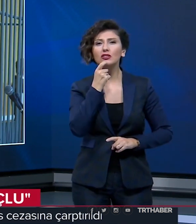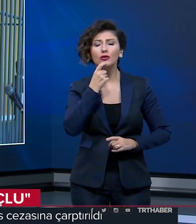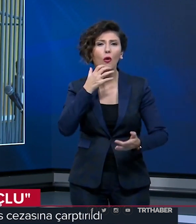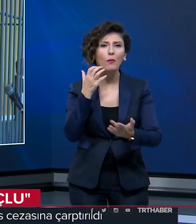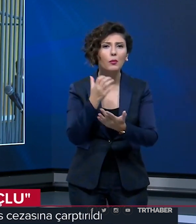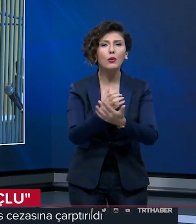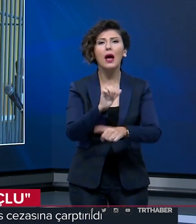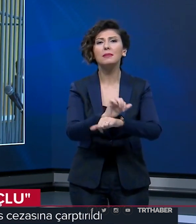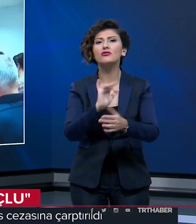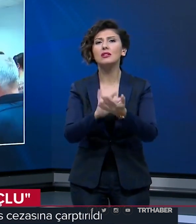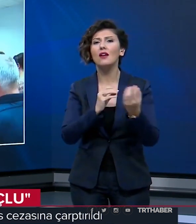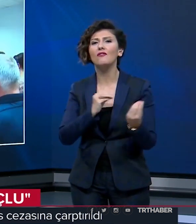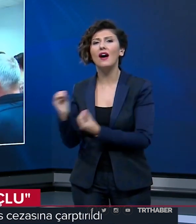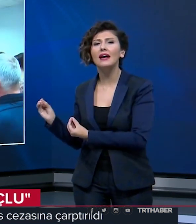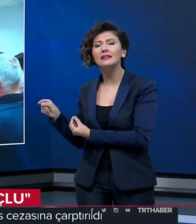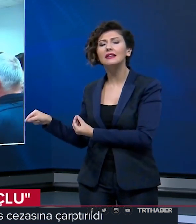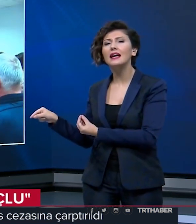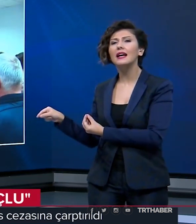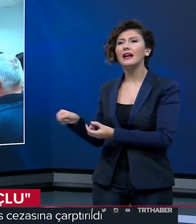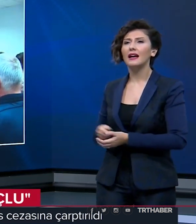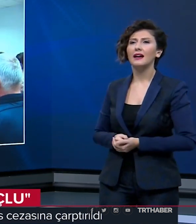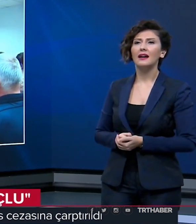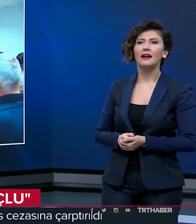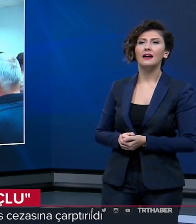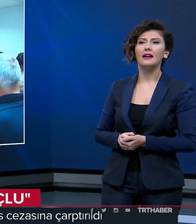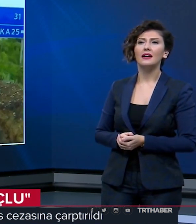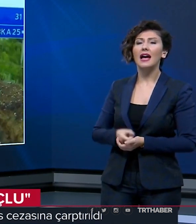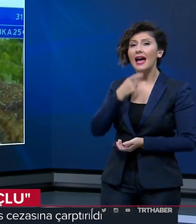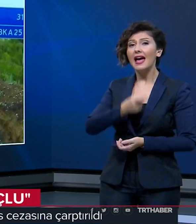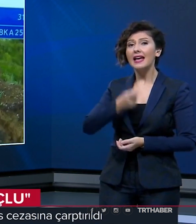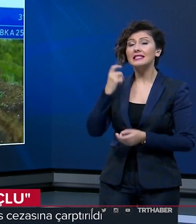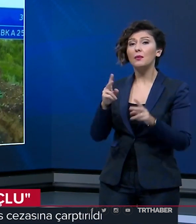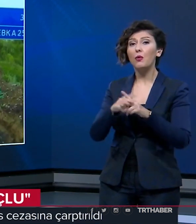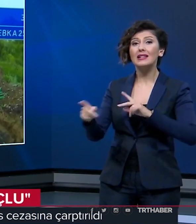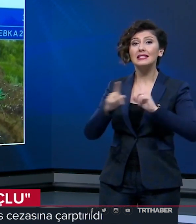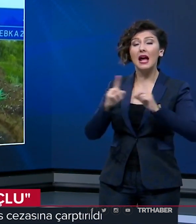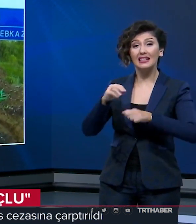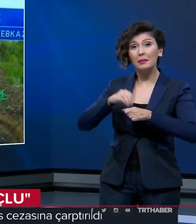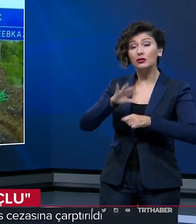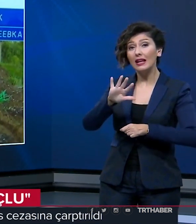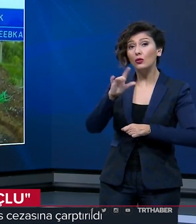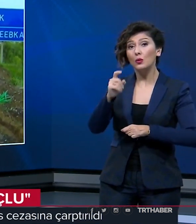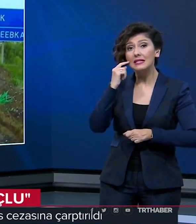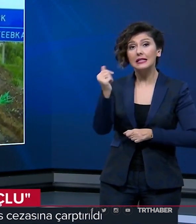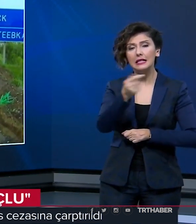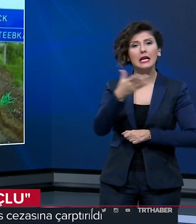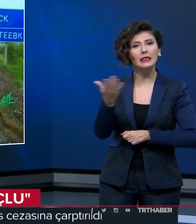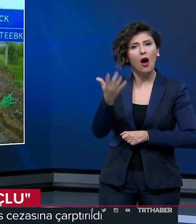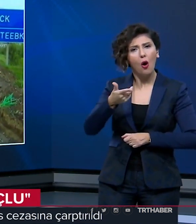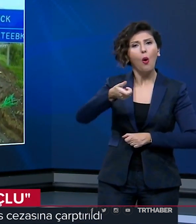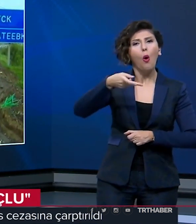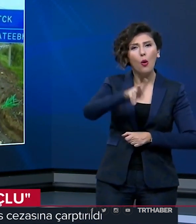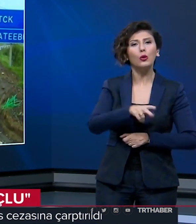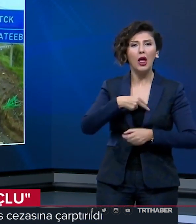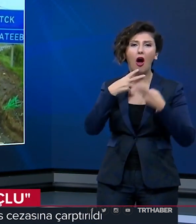yılında ömür boyu hapis cezasına çarptırıldı. Eski polis yargılama sırasında 59 kişiyi daha